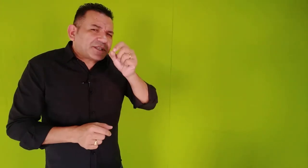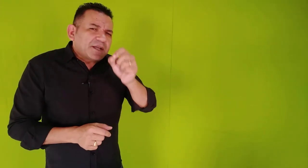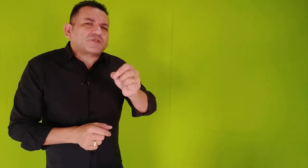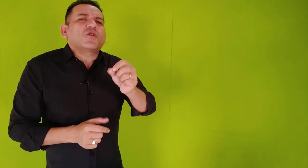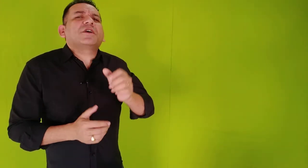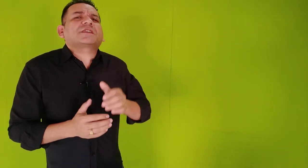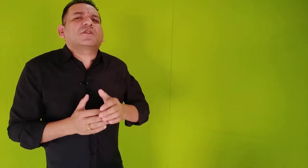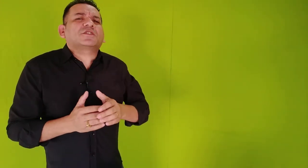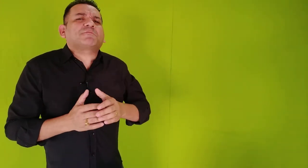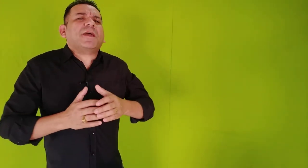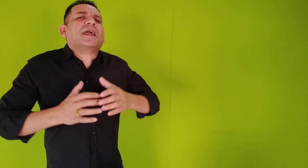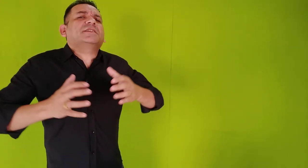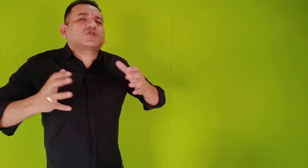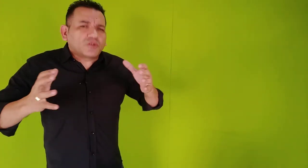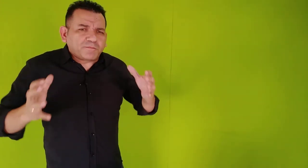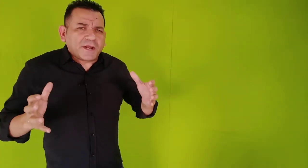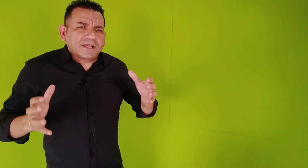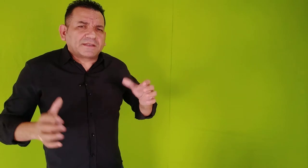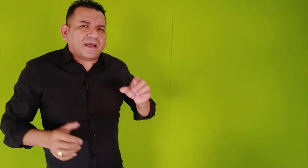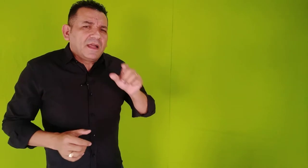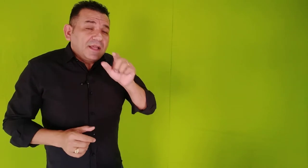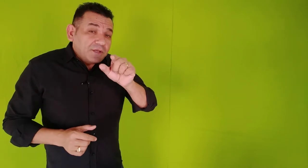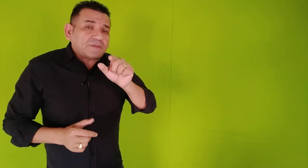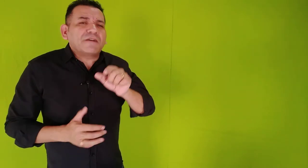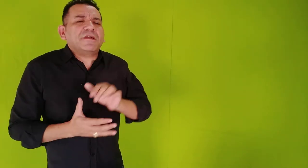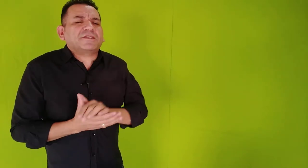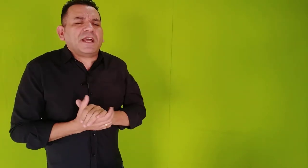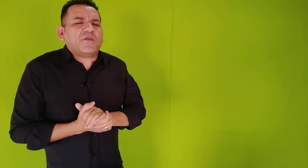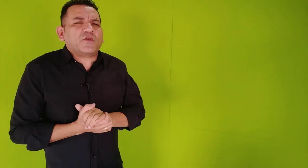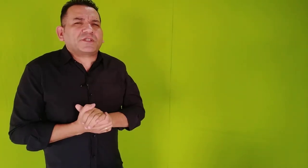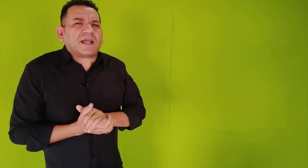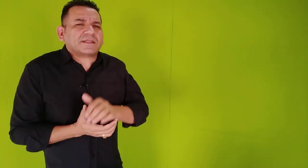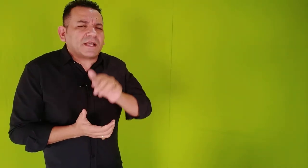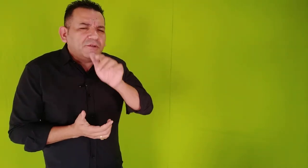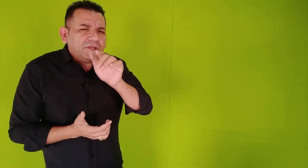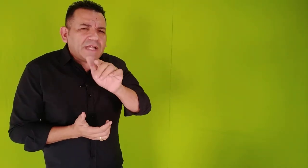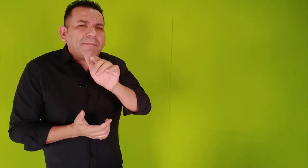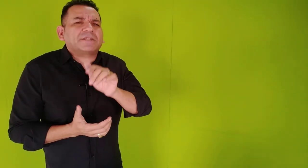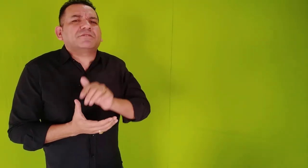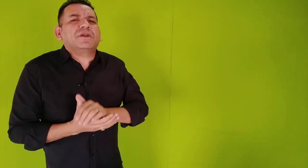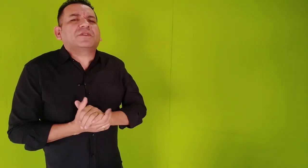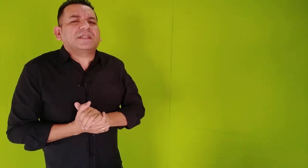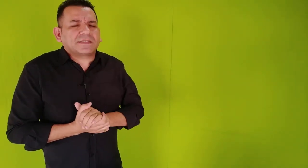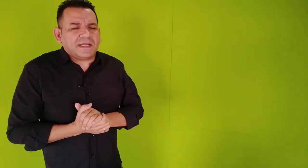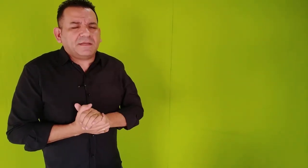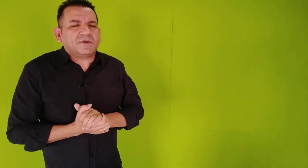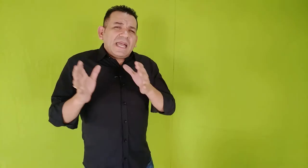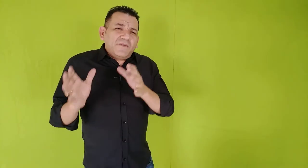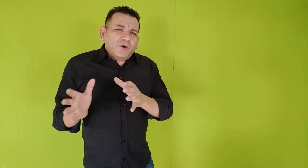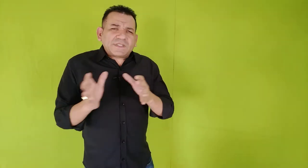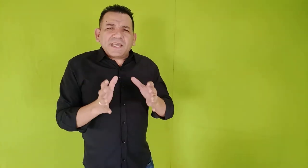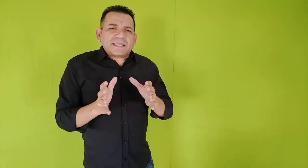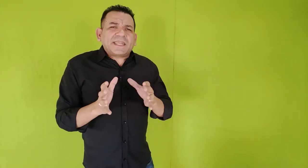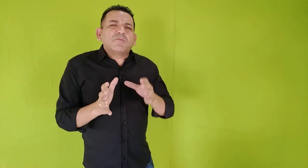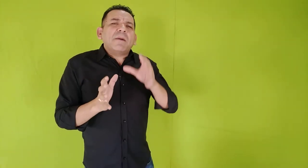tensões que nos pegam de surpresa, isso também gera frustração e abatimento e desânimo. É você ter uma